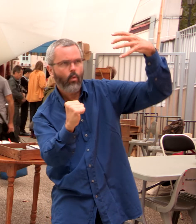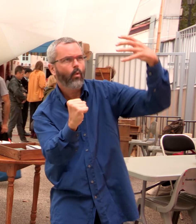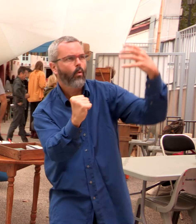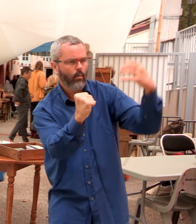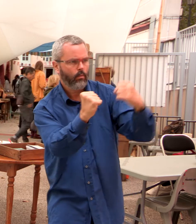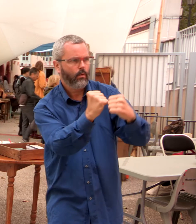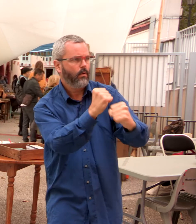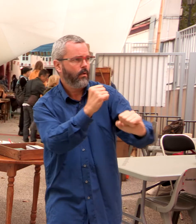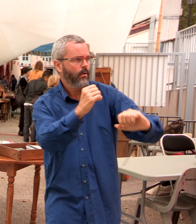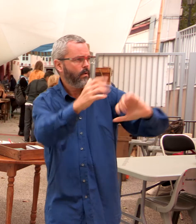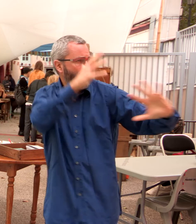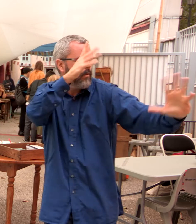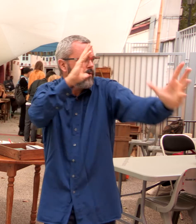Belle Belle Grande